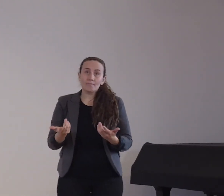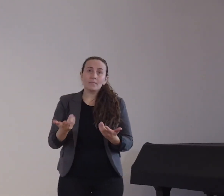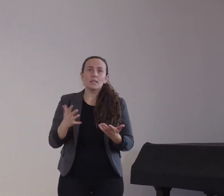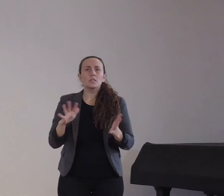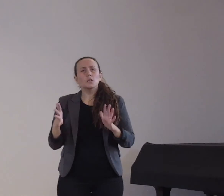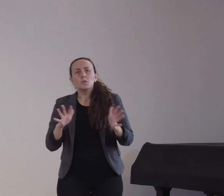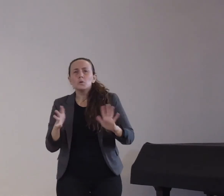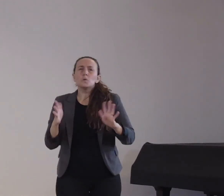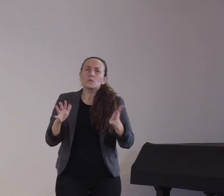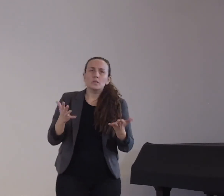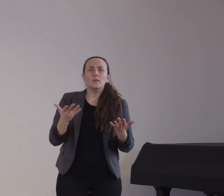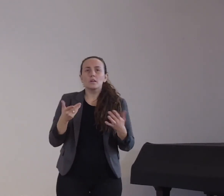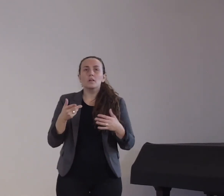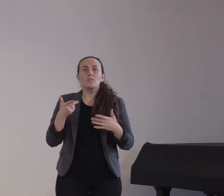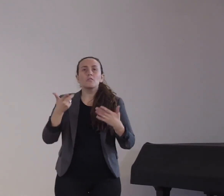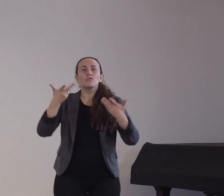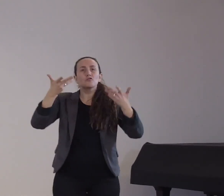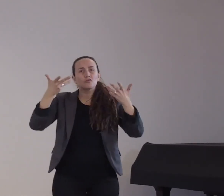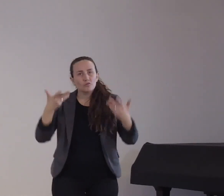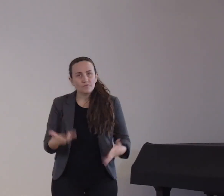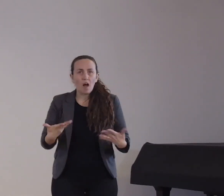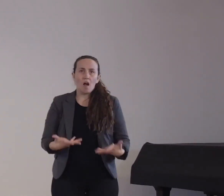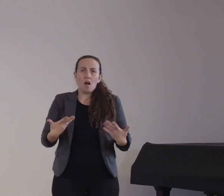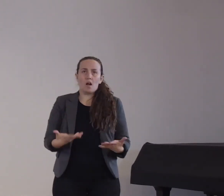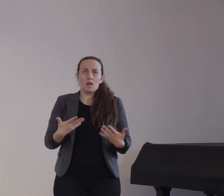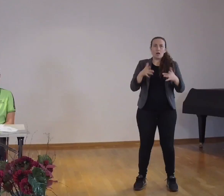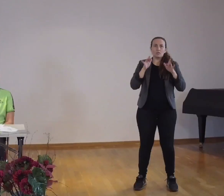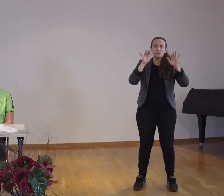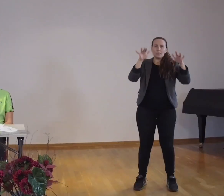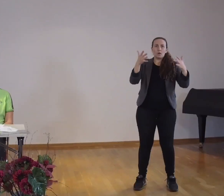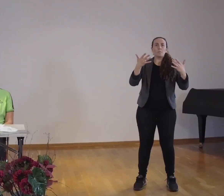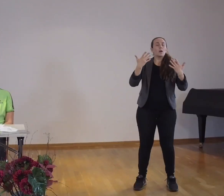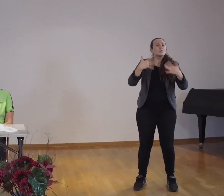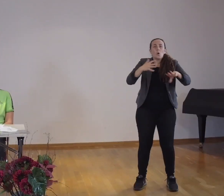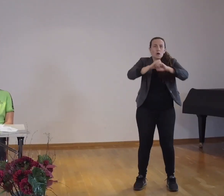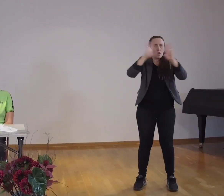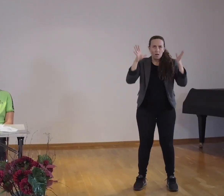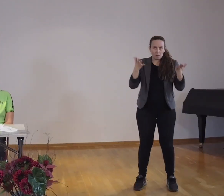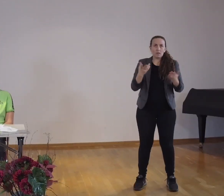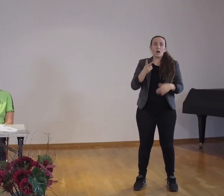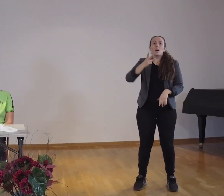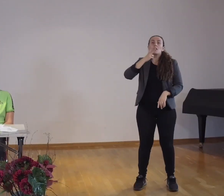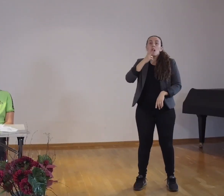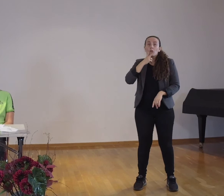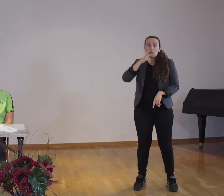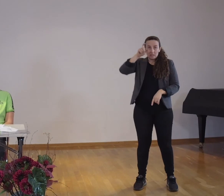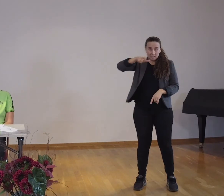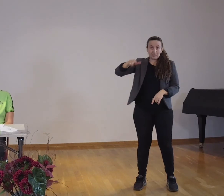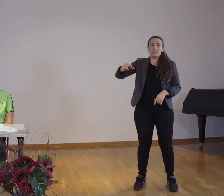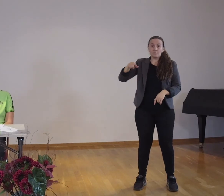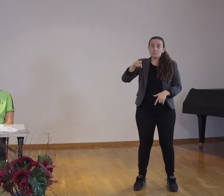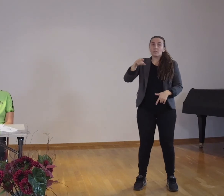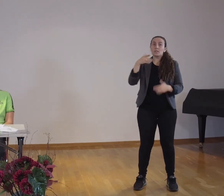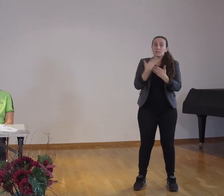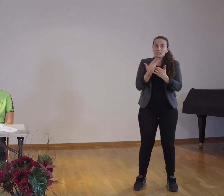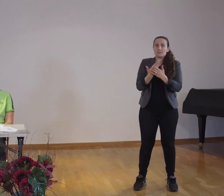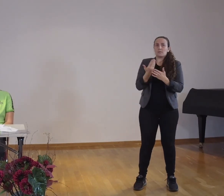es ist nicht klar, ob Rauchen zu einem schweren Verlauf führt bei der Erkrankung. gibt durchaus auch